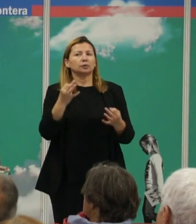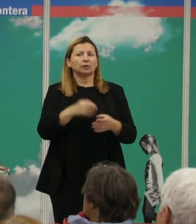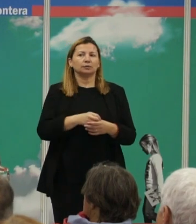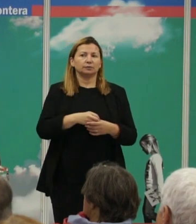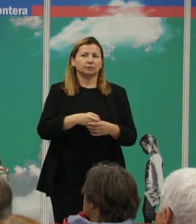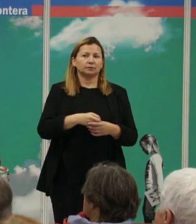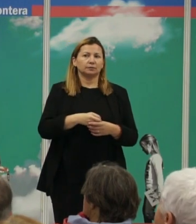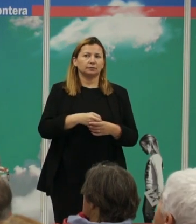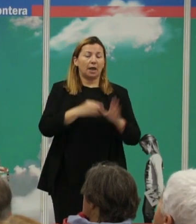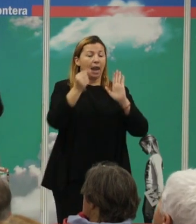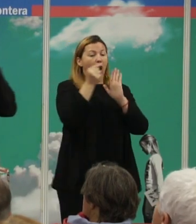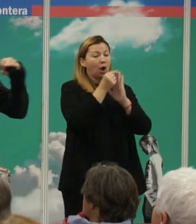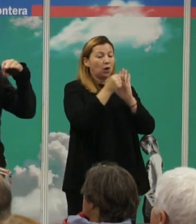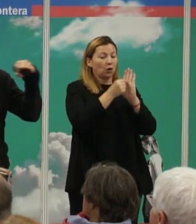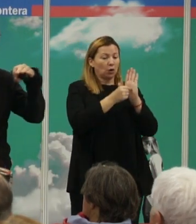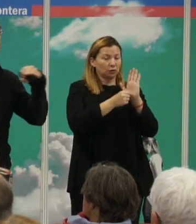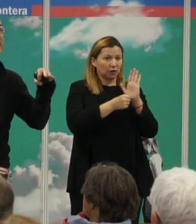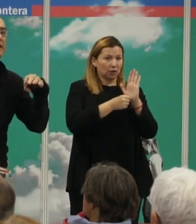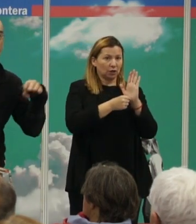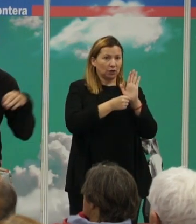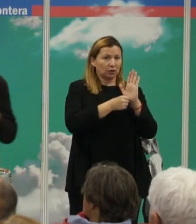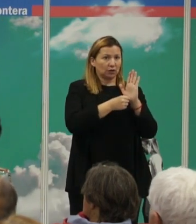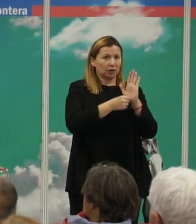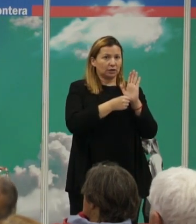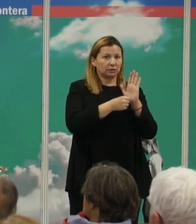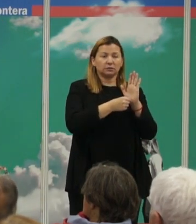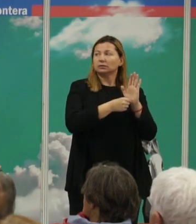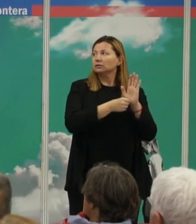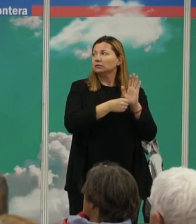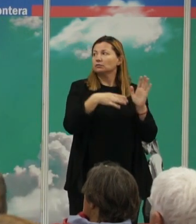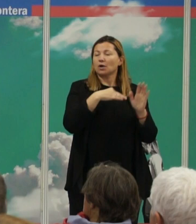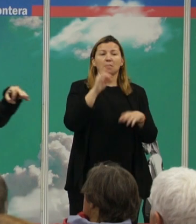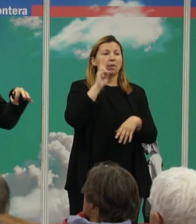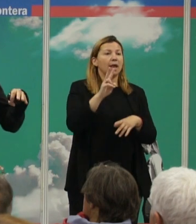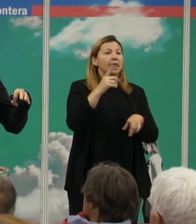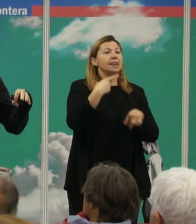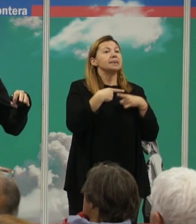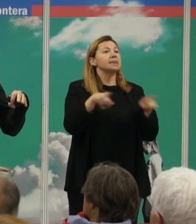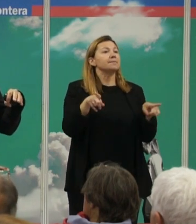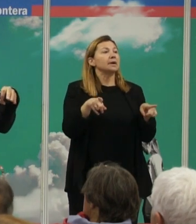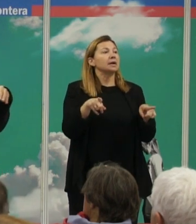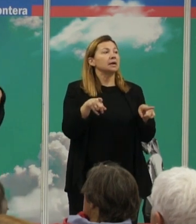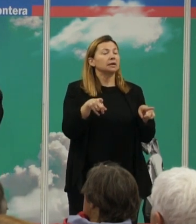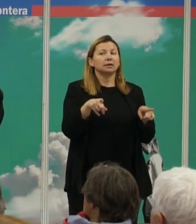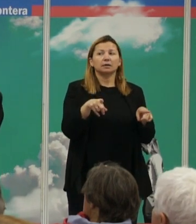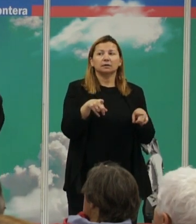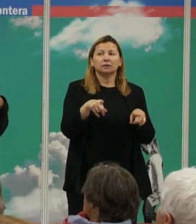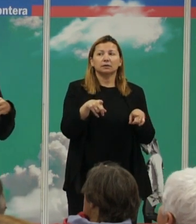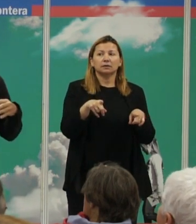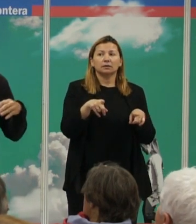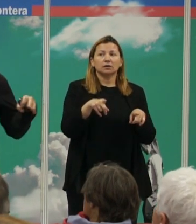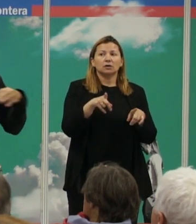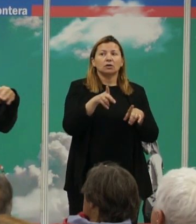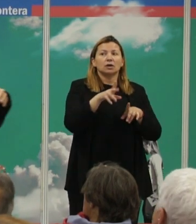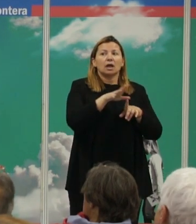condiciones bajo las que se expresa una determinada magnitud de la violencia varía con el contexto